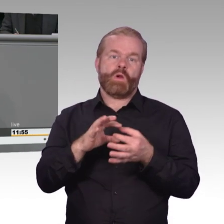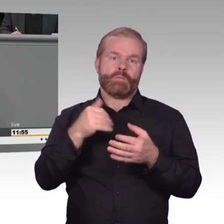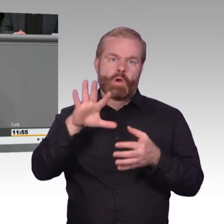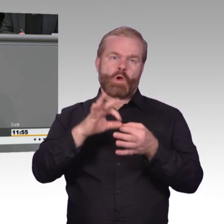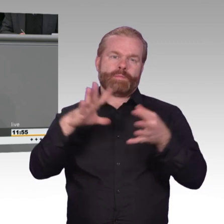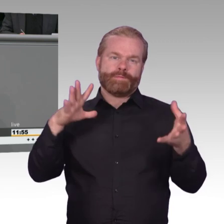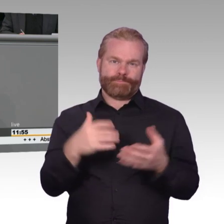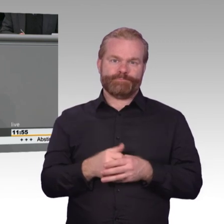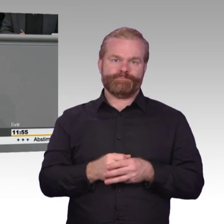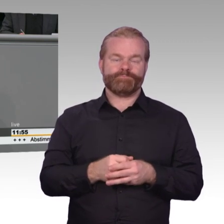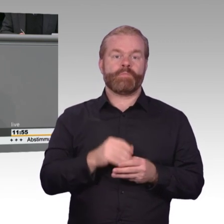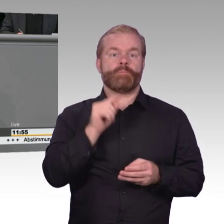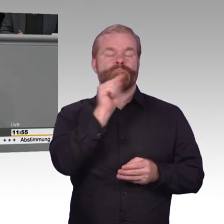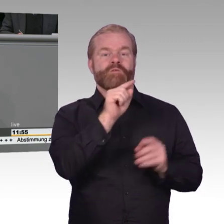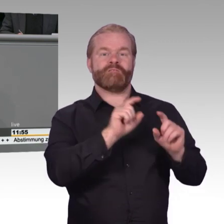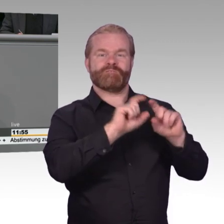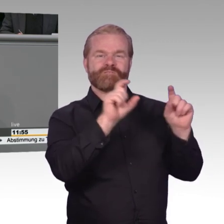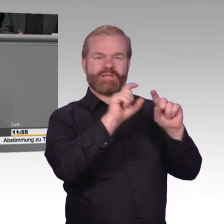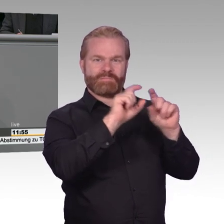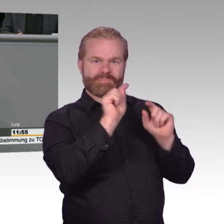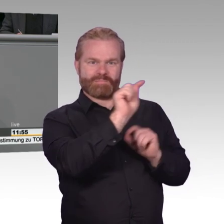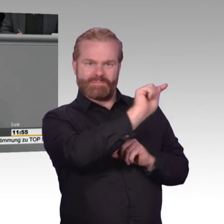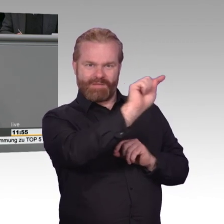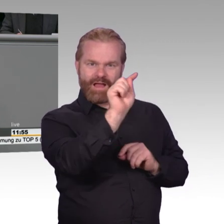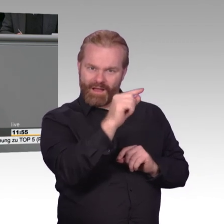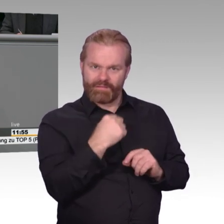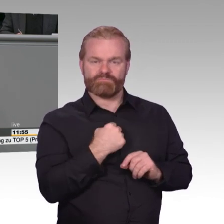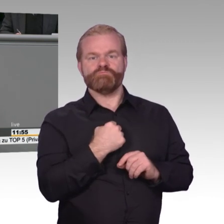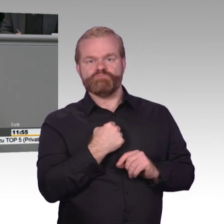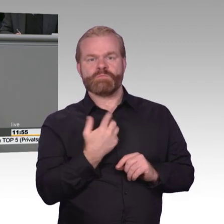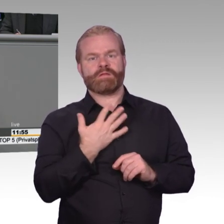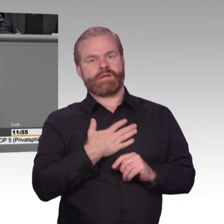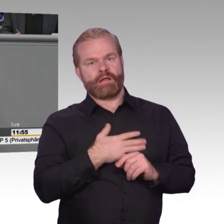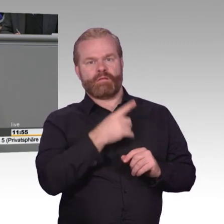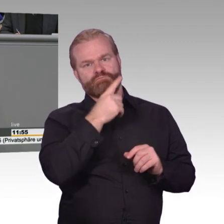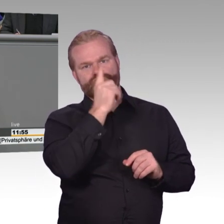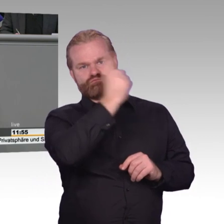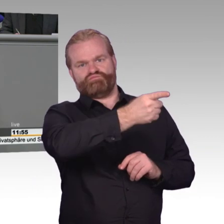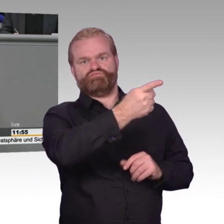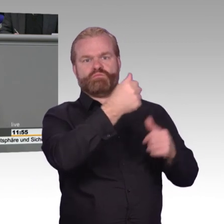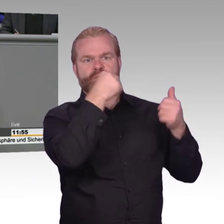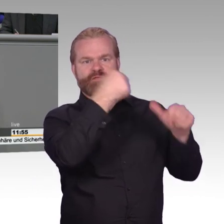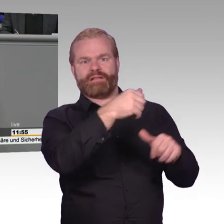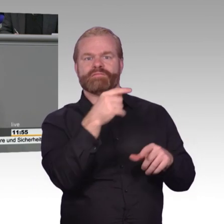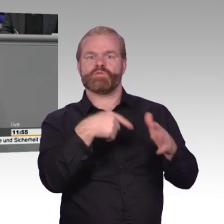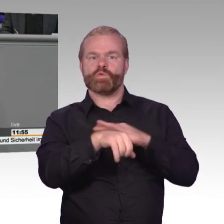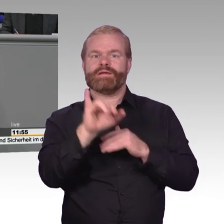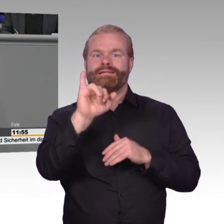IT-Sicherheit kommen. IT-Sicherheit muss vom Nice-to-have zur Pflicht werden, by design. Wir brauchen also